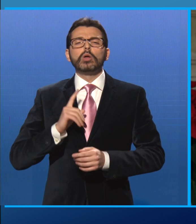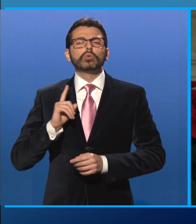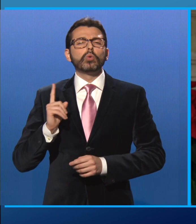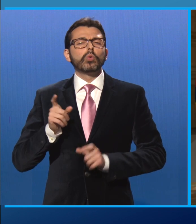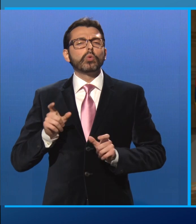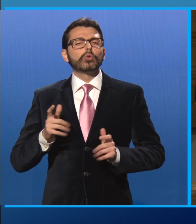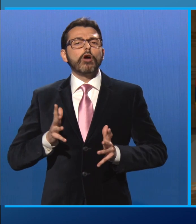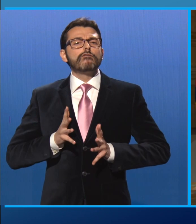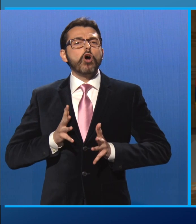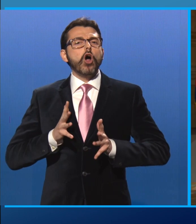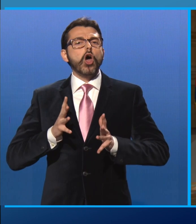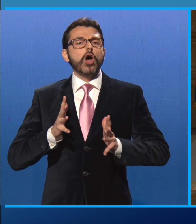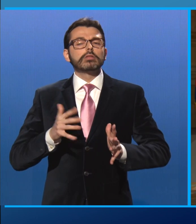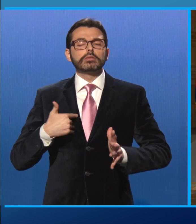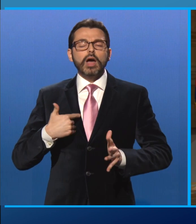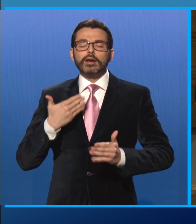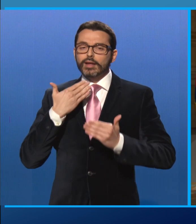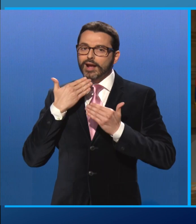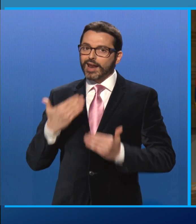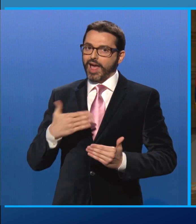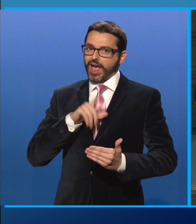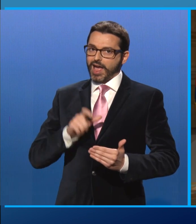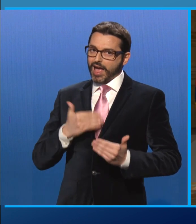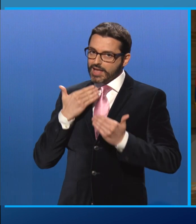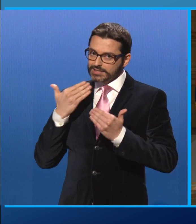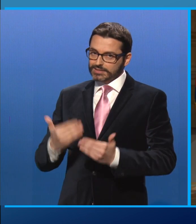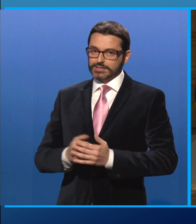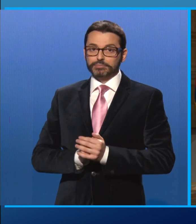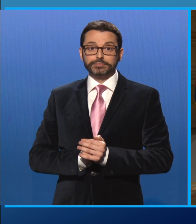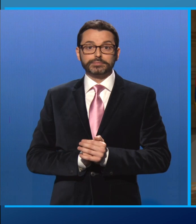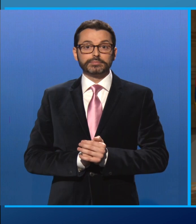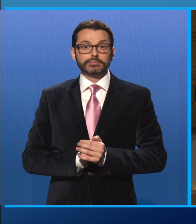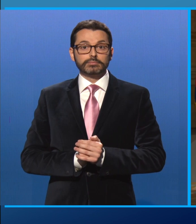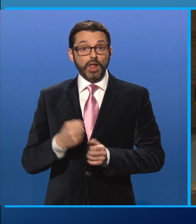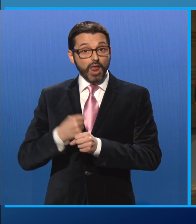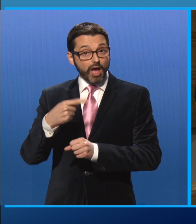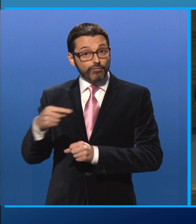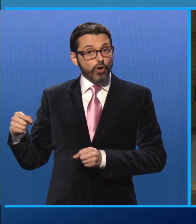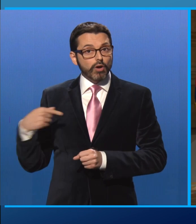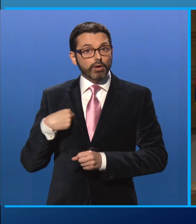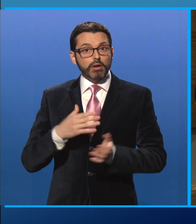esprimo la riconoscenza del Paese. Il loro operato è oggetto dell'ammirazione internazionale.